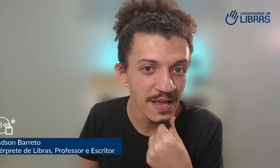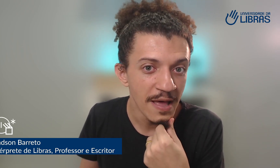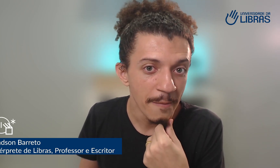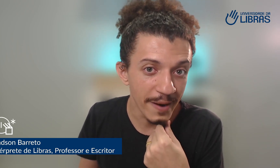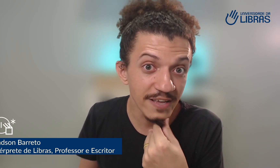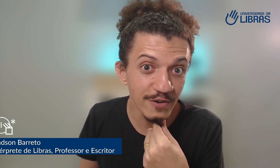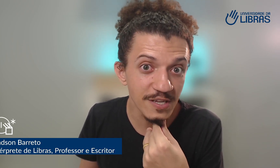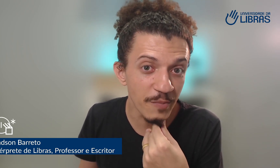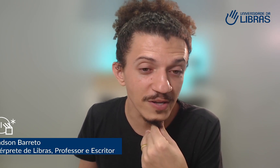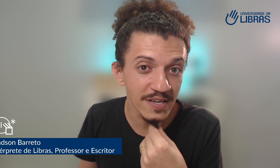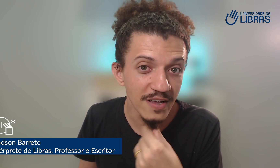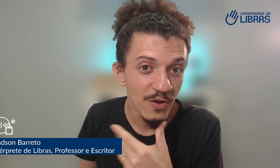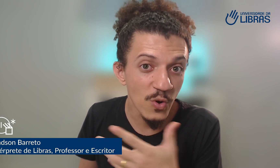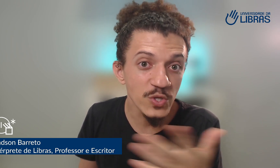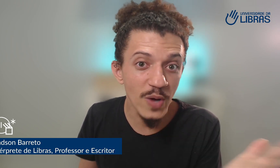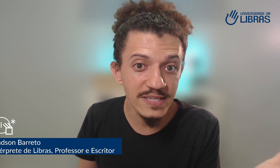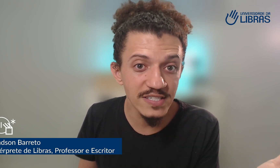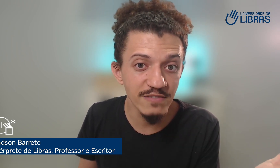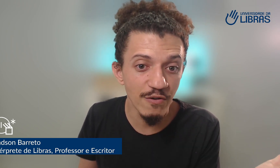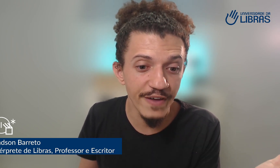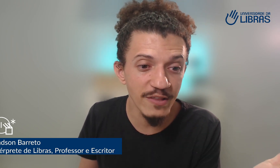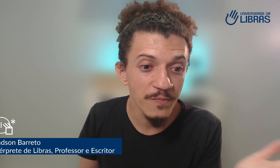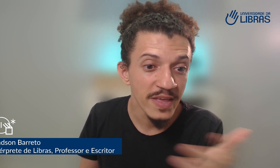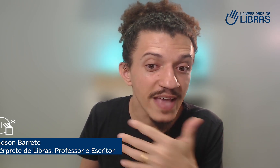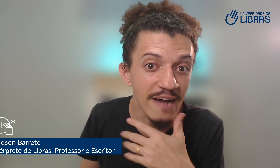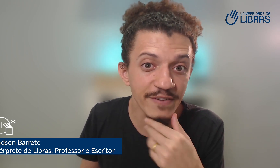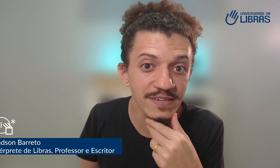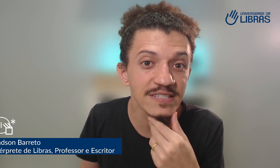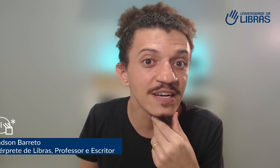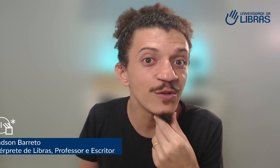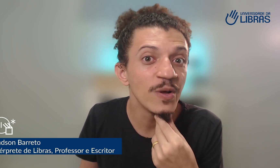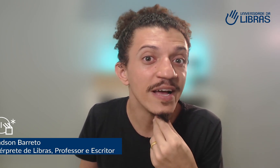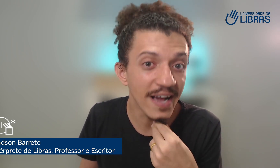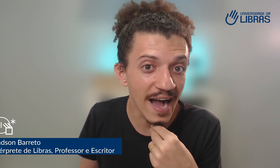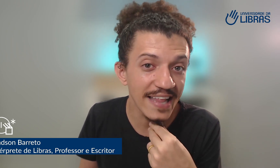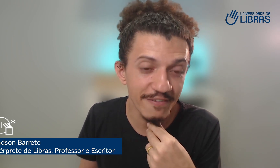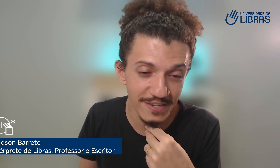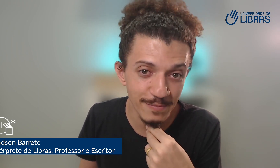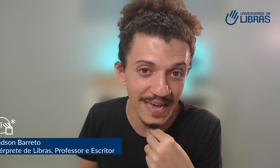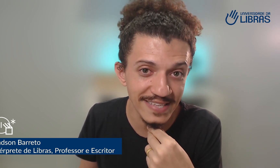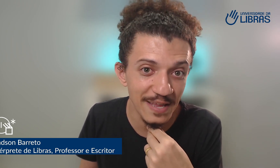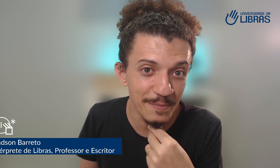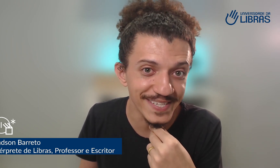para que você possa continuar se desenvolvendo e avançando cada vez mais na Libras